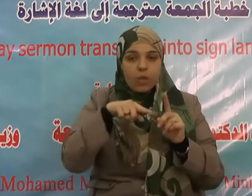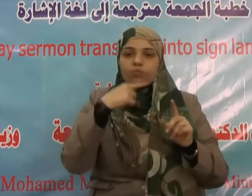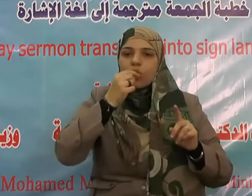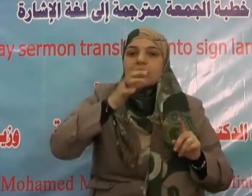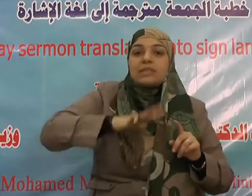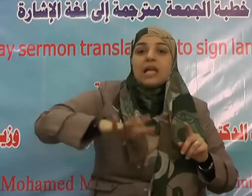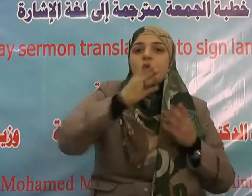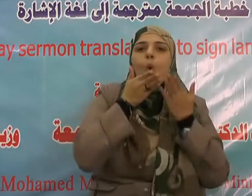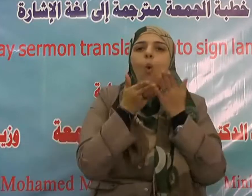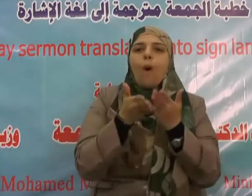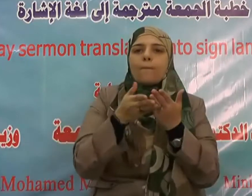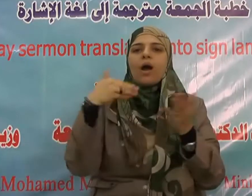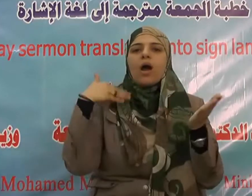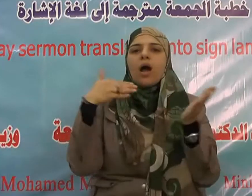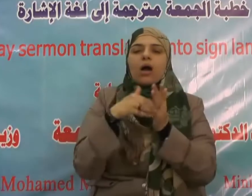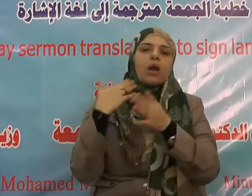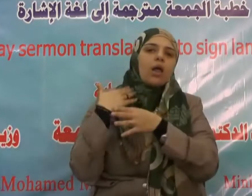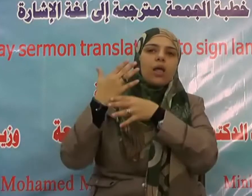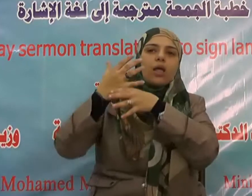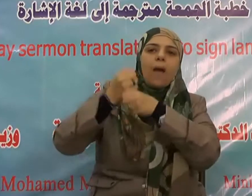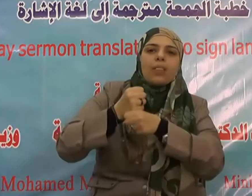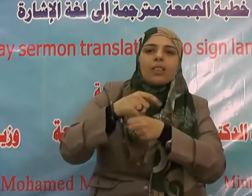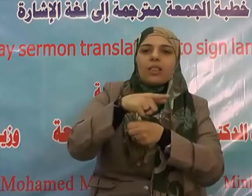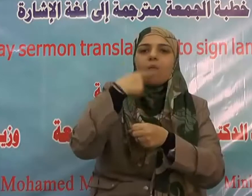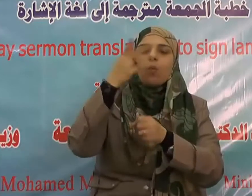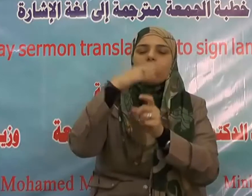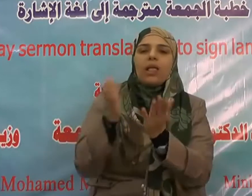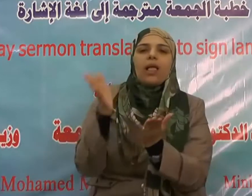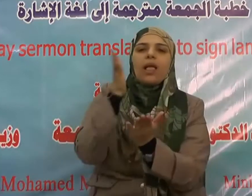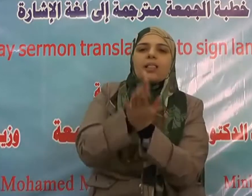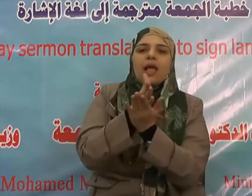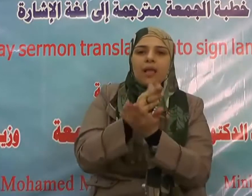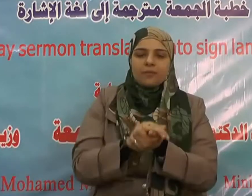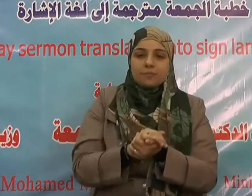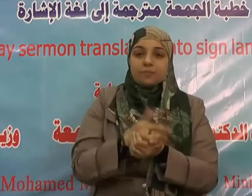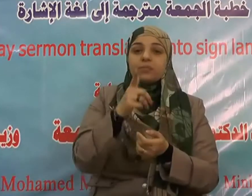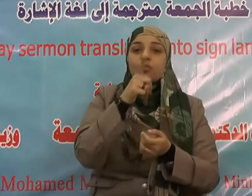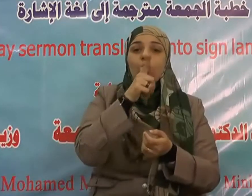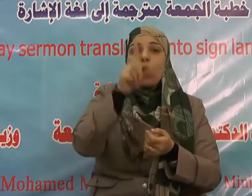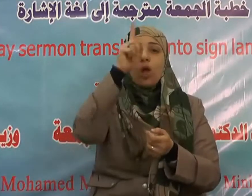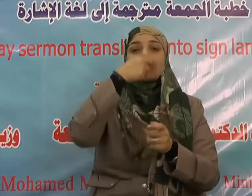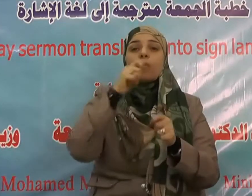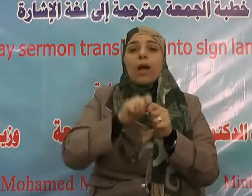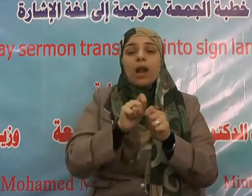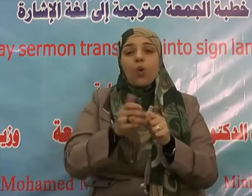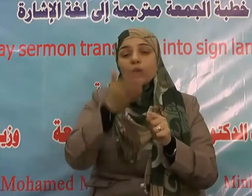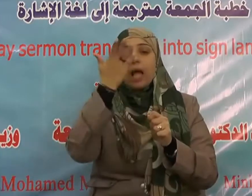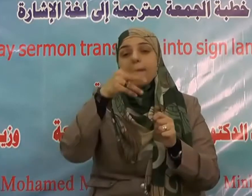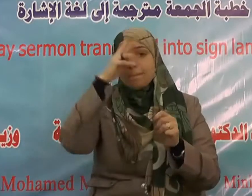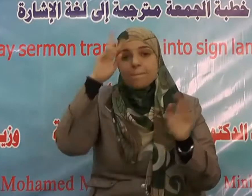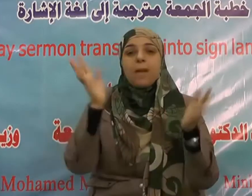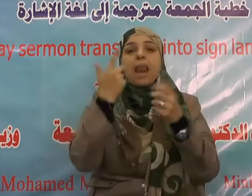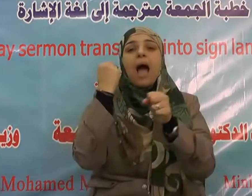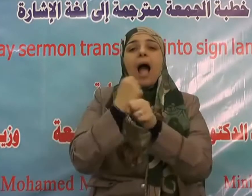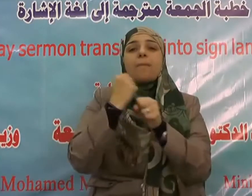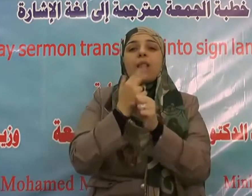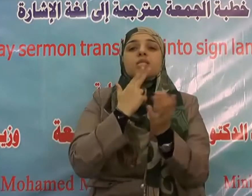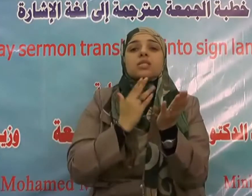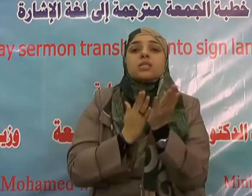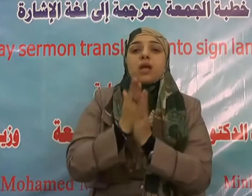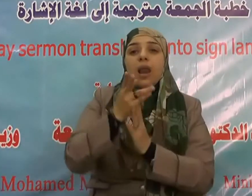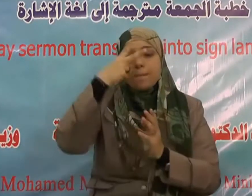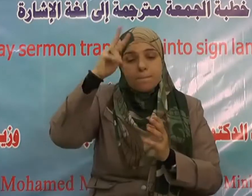وهو يعلم فالإيمان الحقيقي هو الذي يحمل صاحبه على فعل